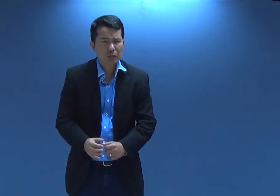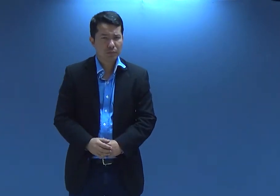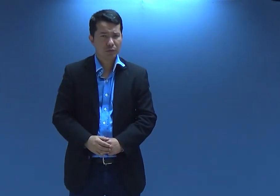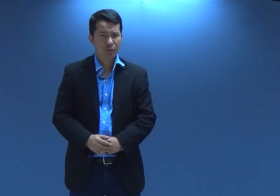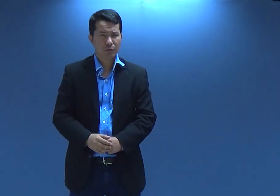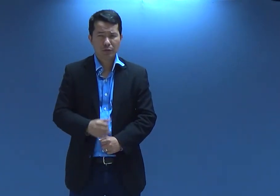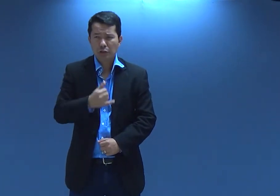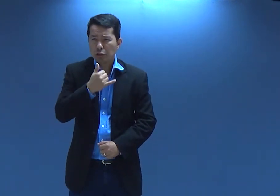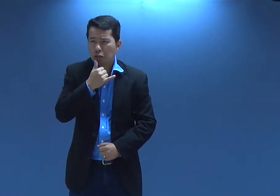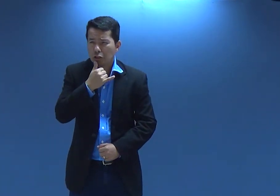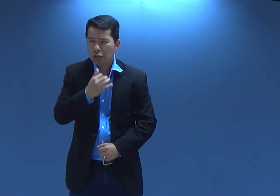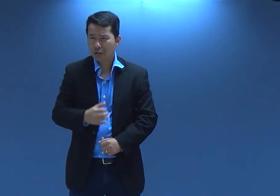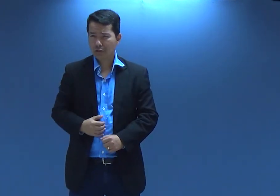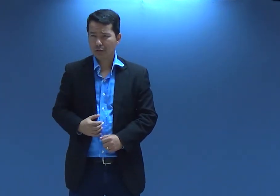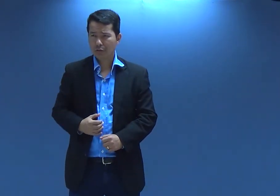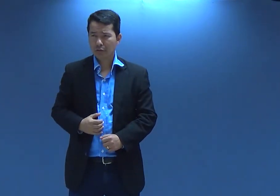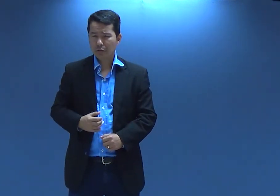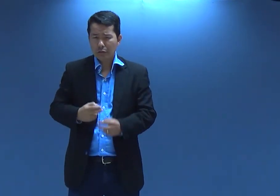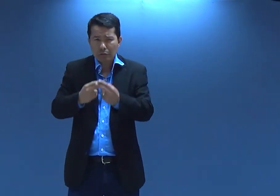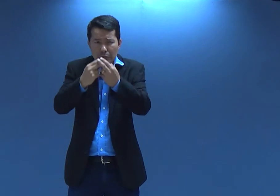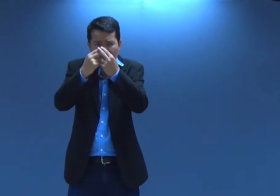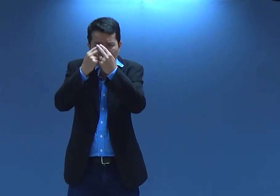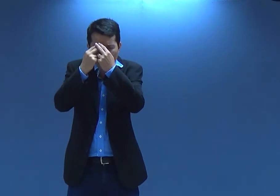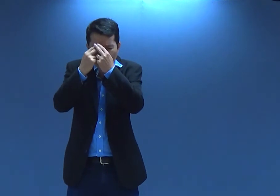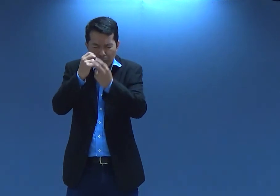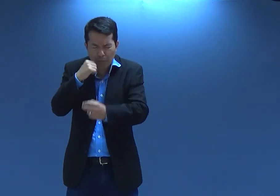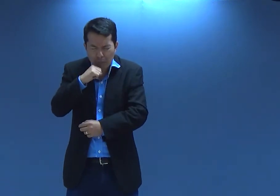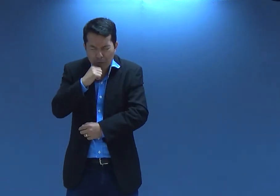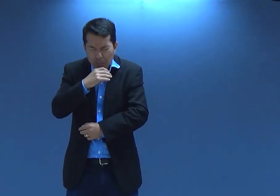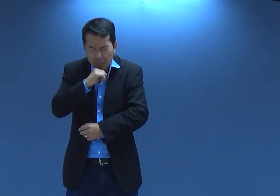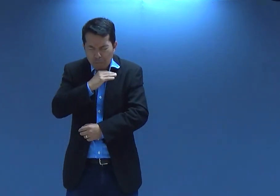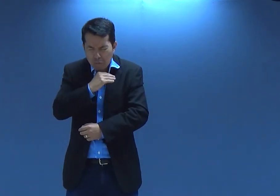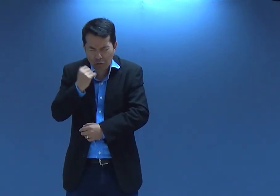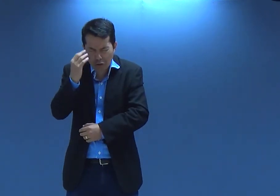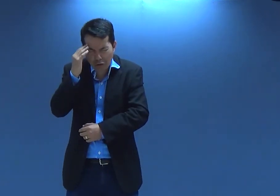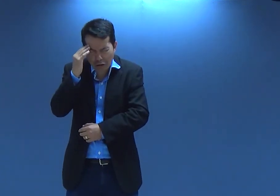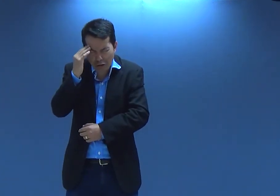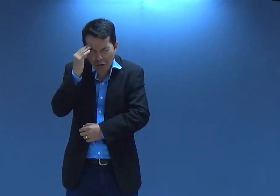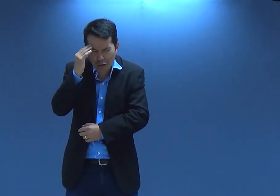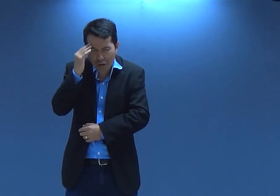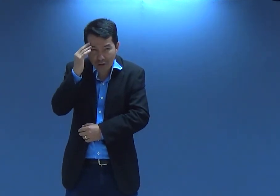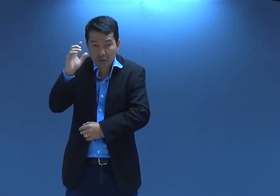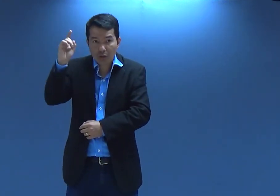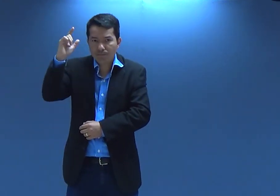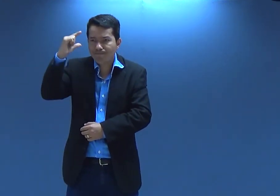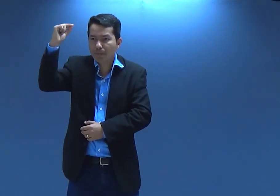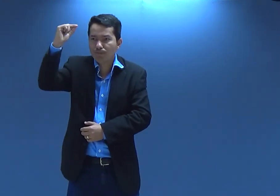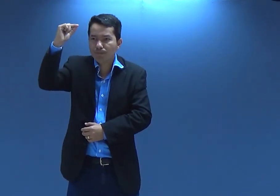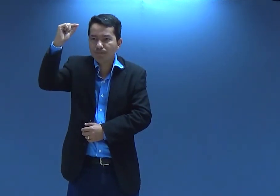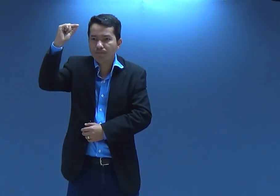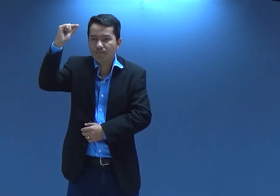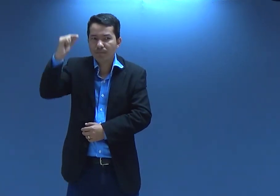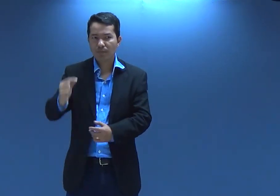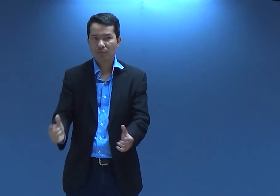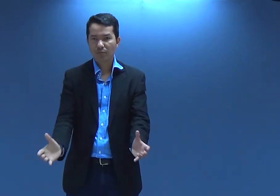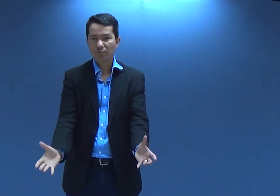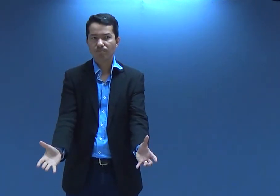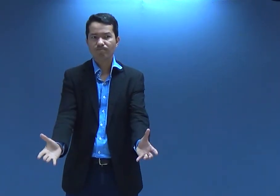pessoa tão simples tão humilde triste né traumatizada com as coisas que aconteceram com ela da morte dos pais e Deus a